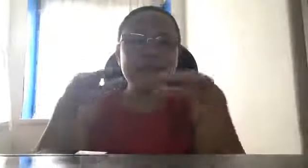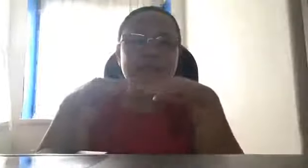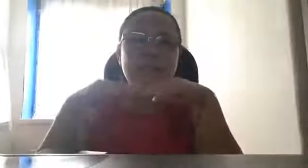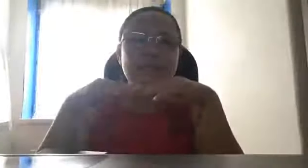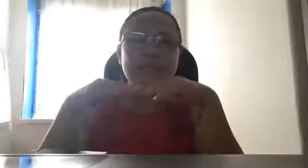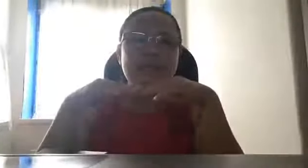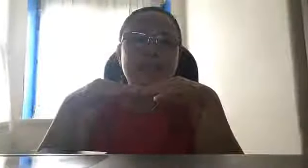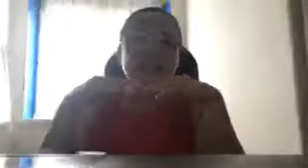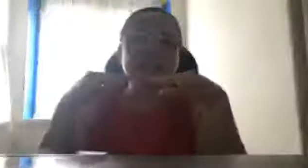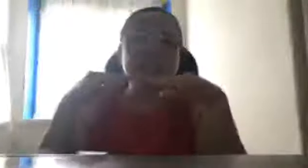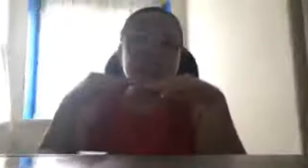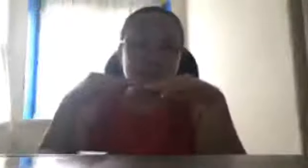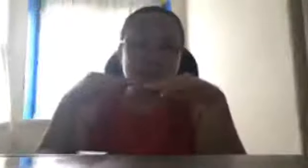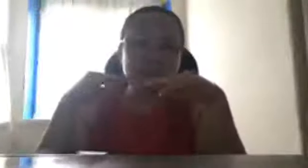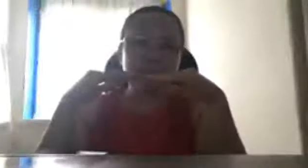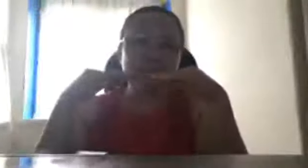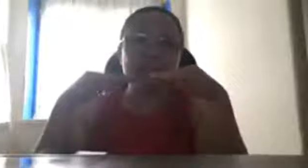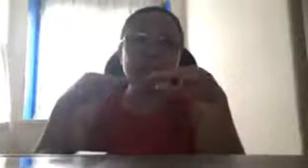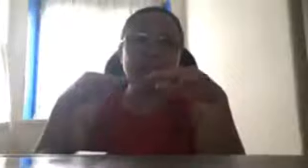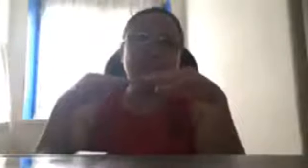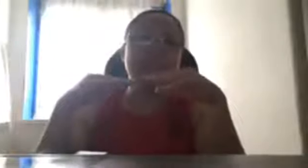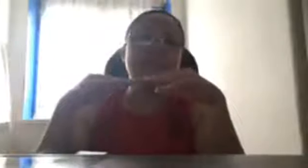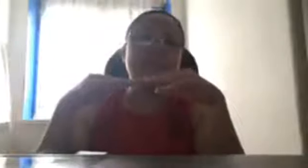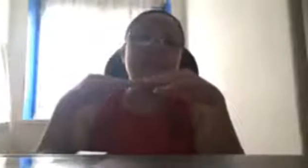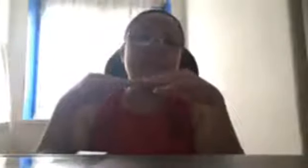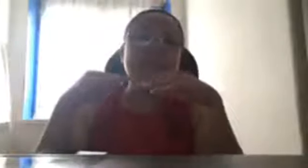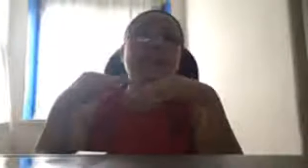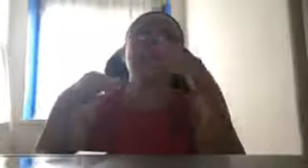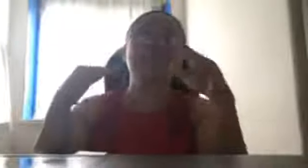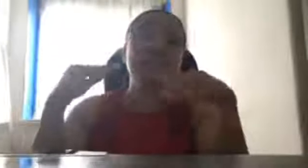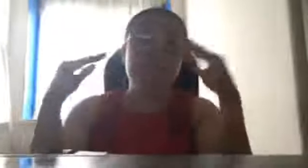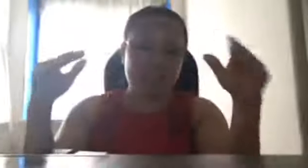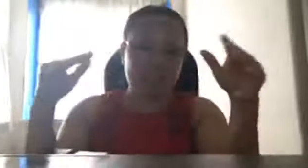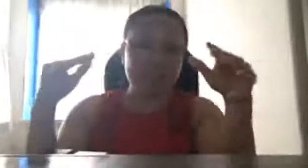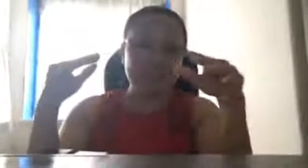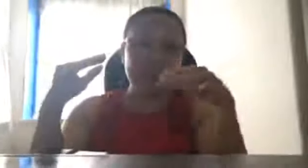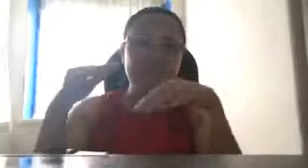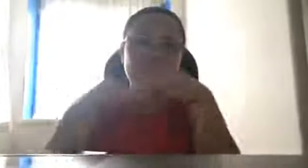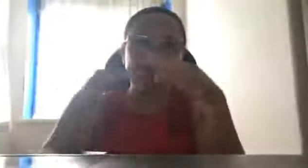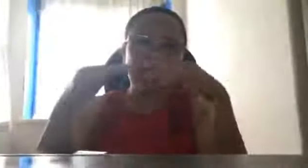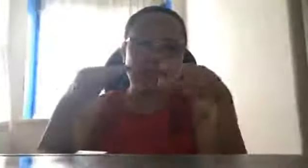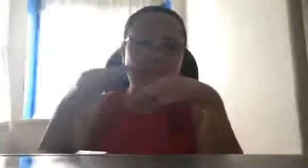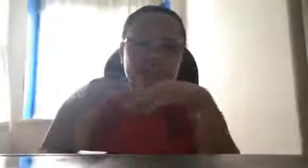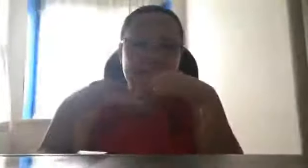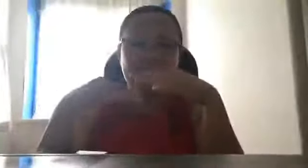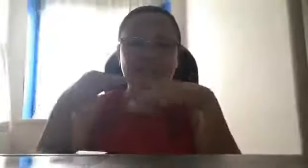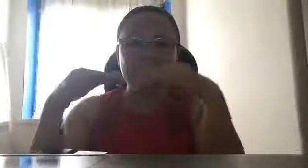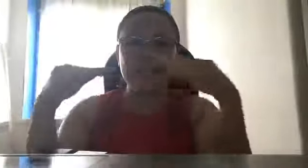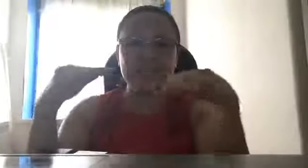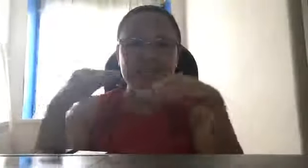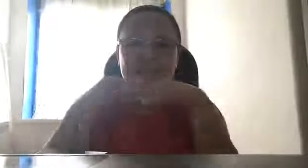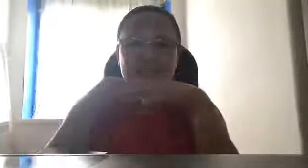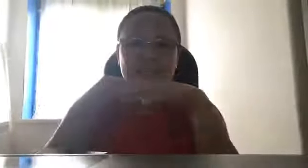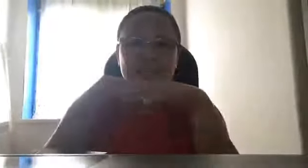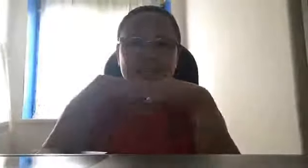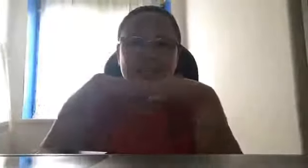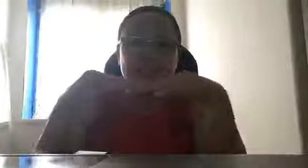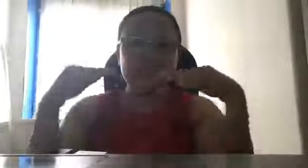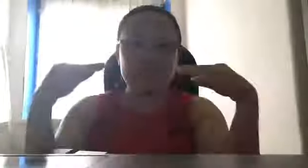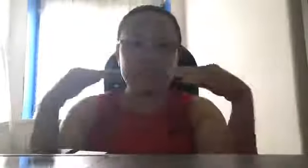tinatawag na international policy, climate change. Iniba nga lang nila, climate change. Kasi,